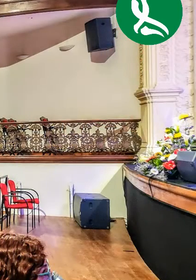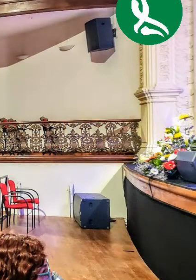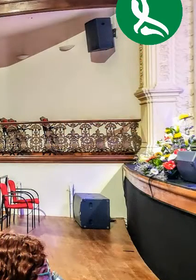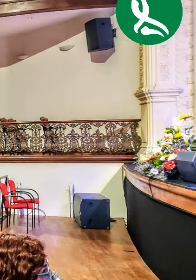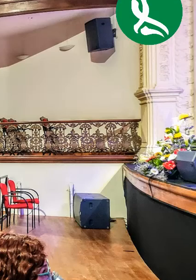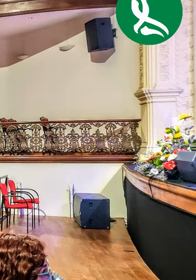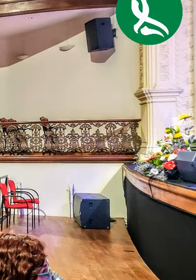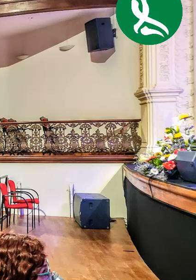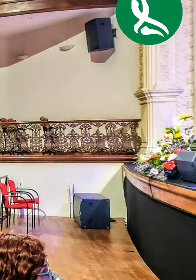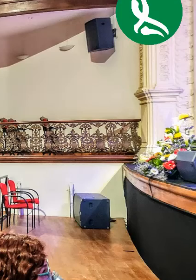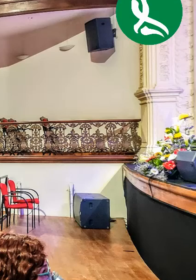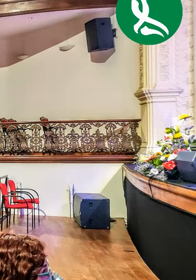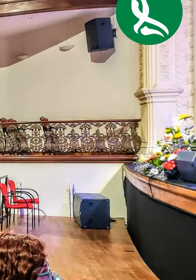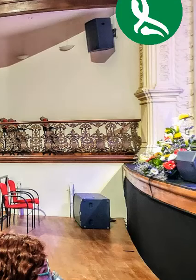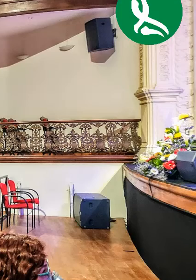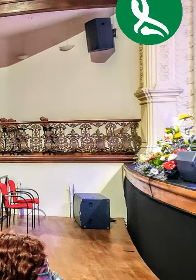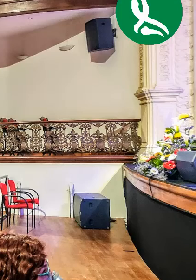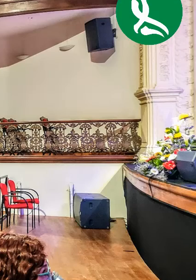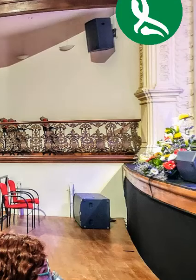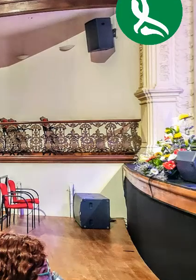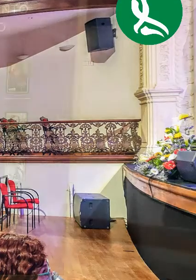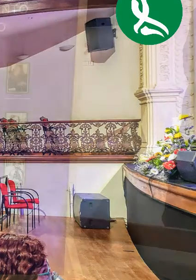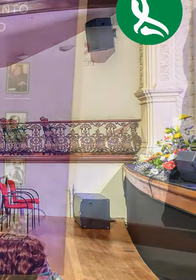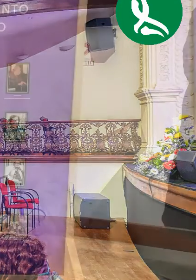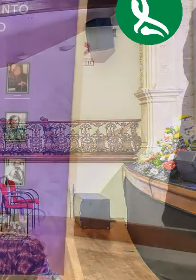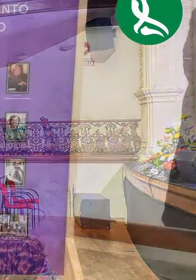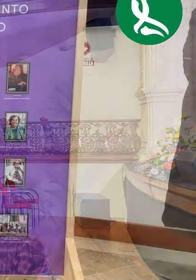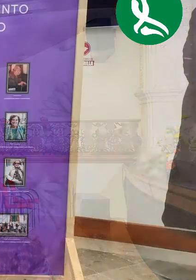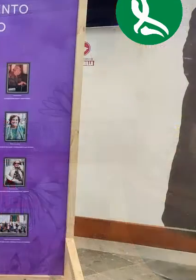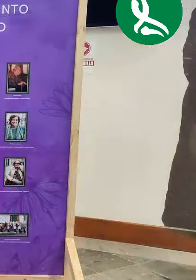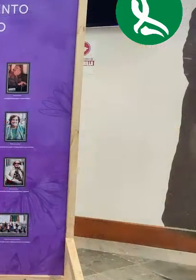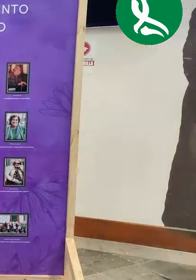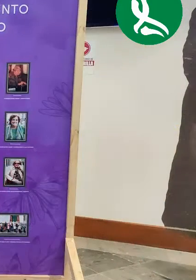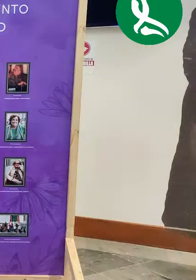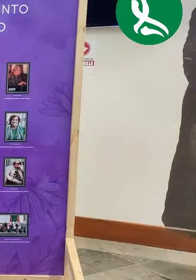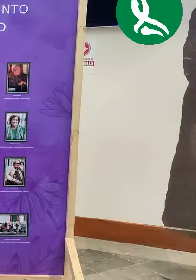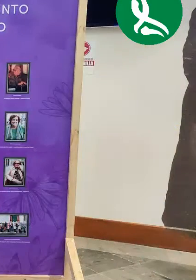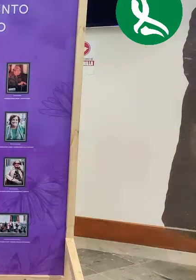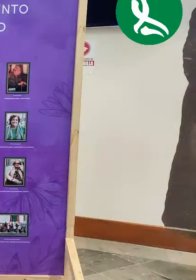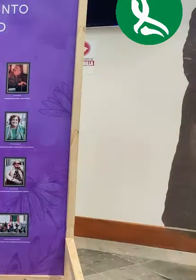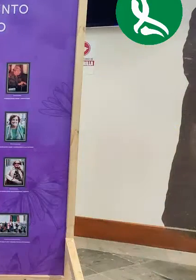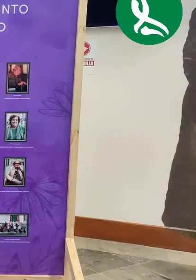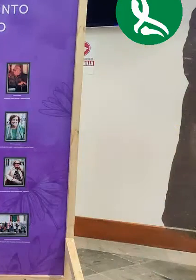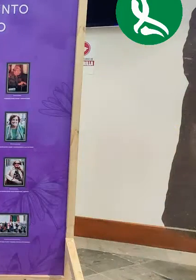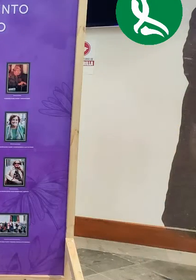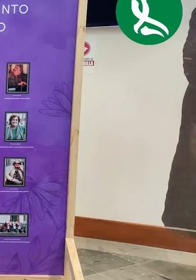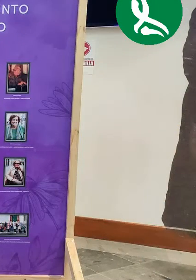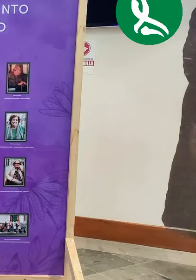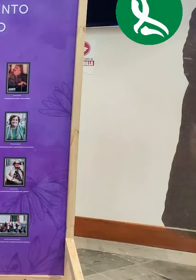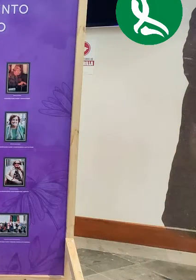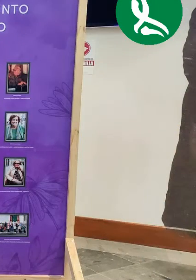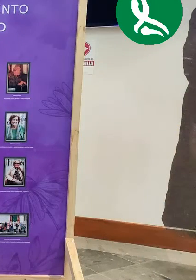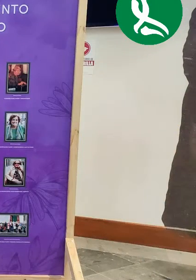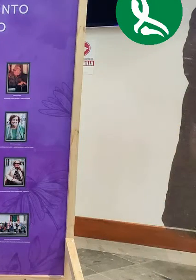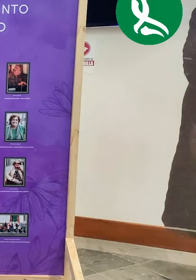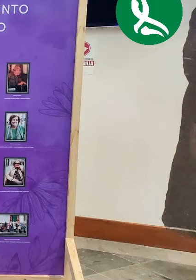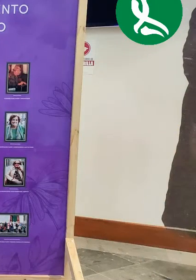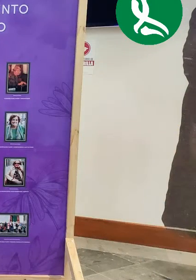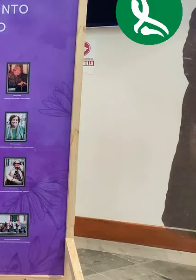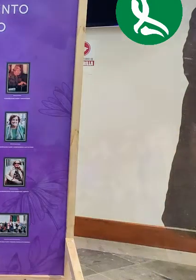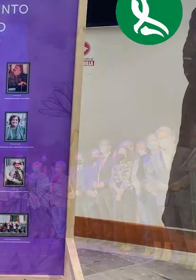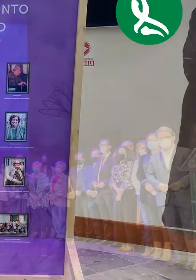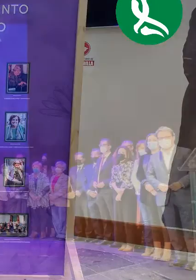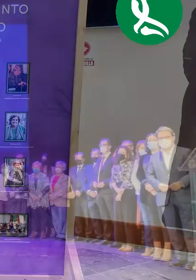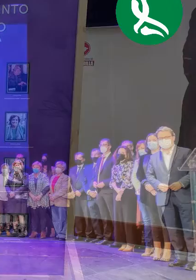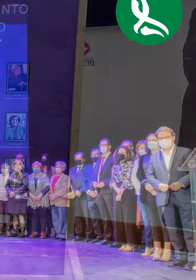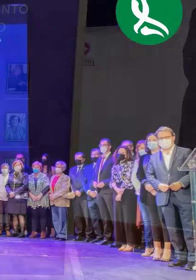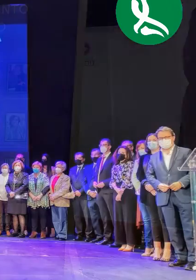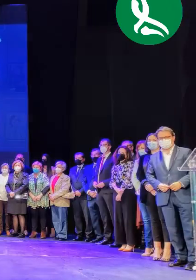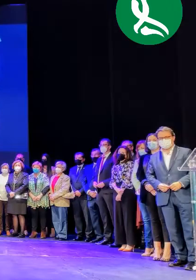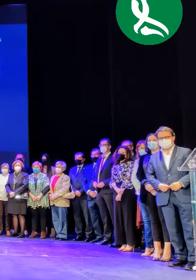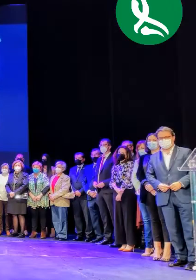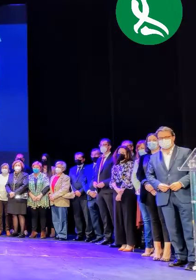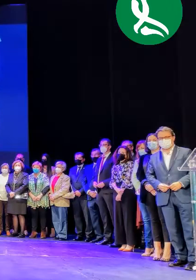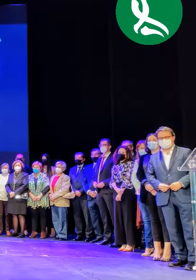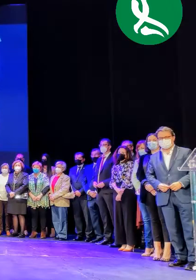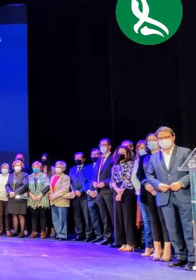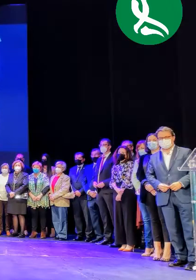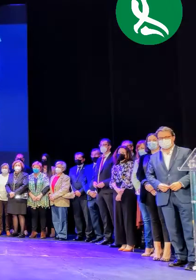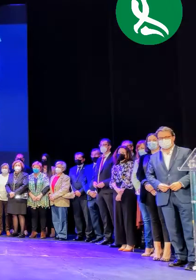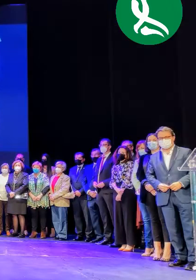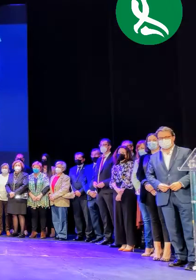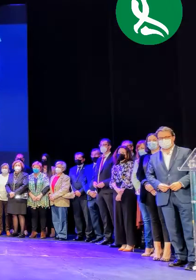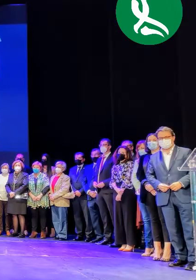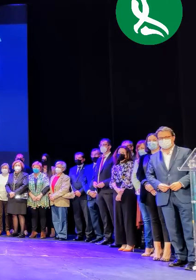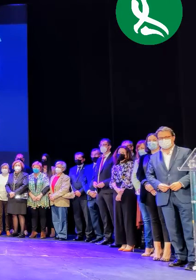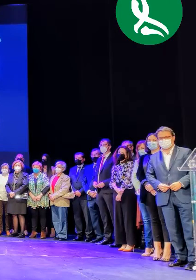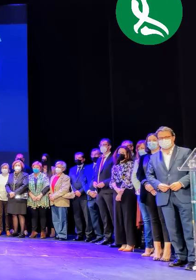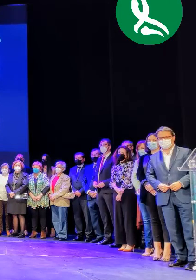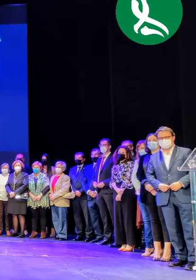bienvenido, responsables de Caritas, Daniel Diocesano, en el grupo también parroquial. Gracias de corazón por